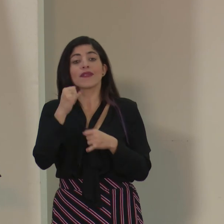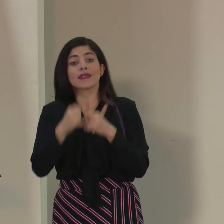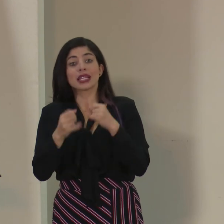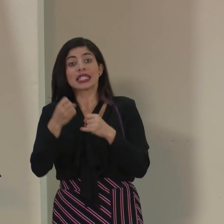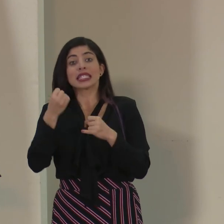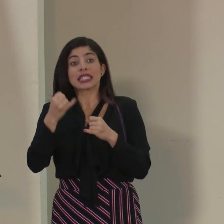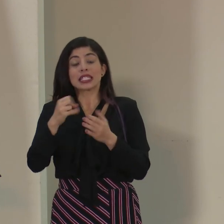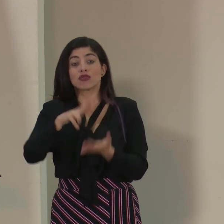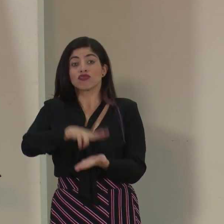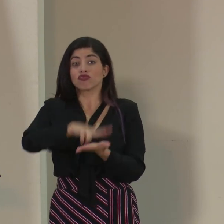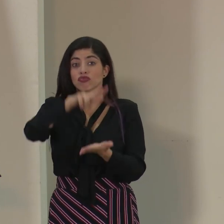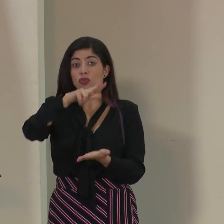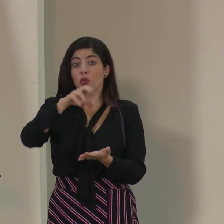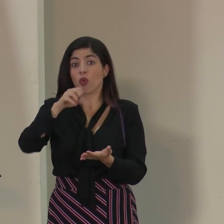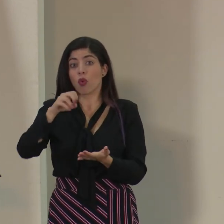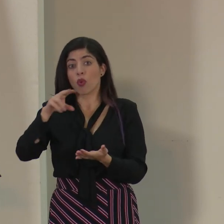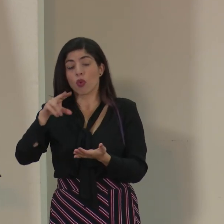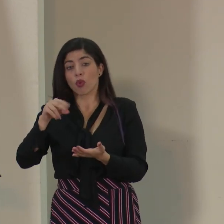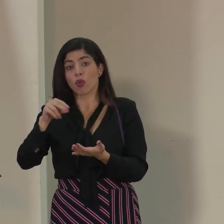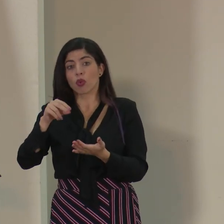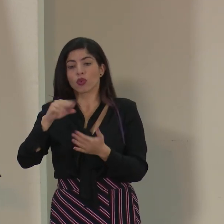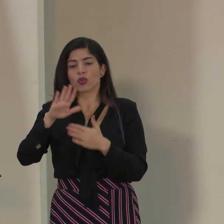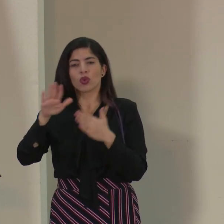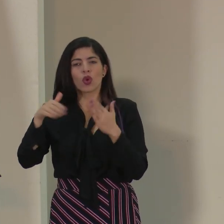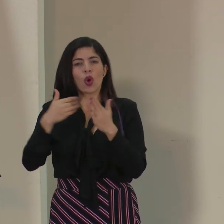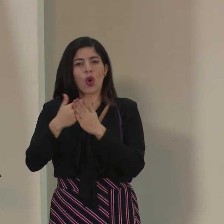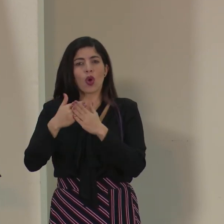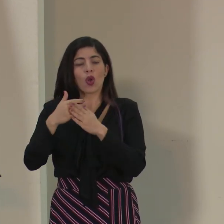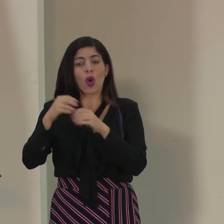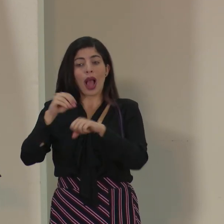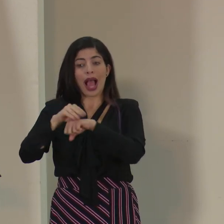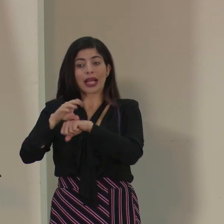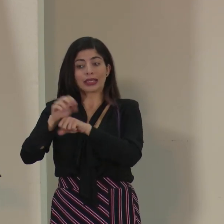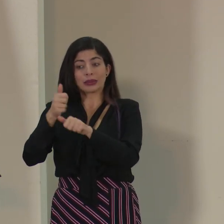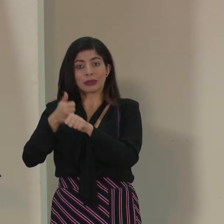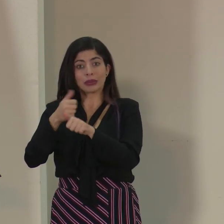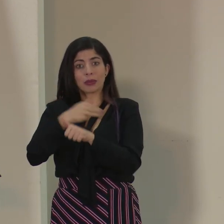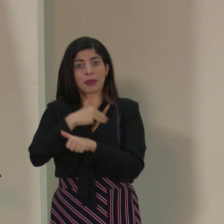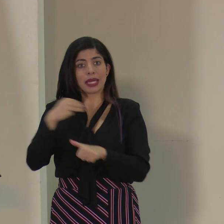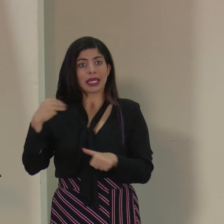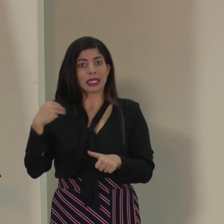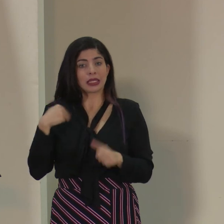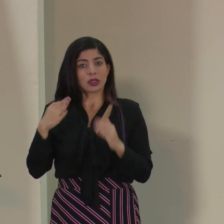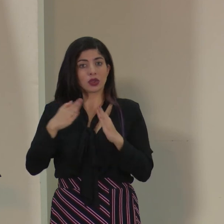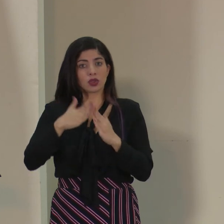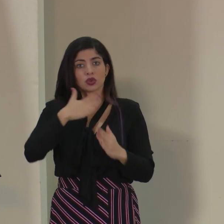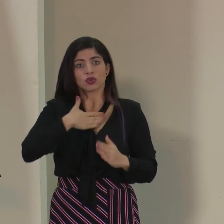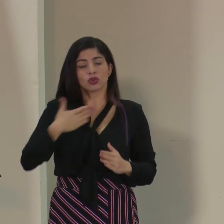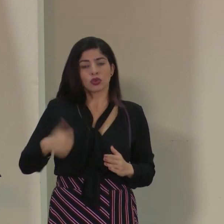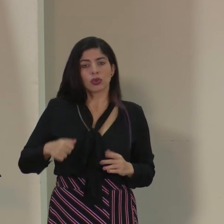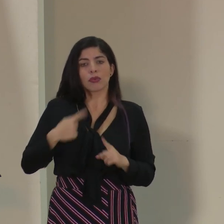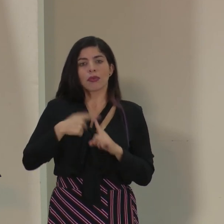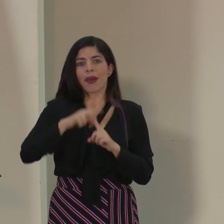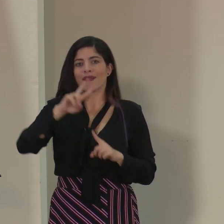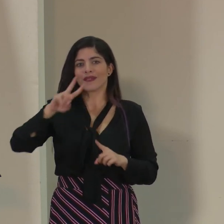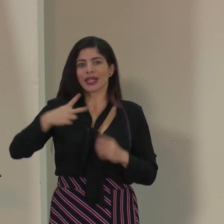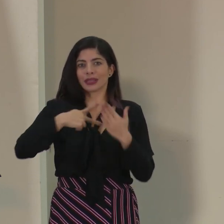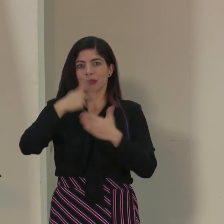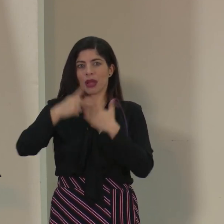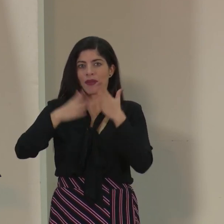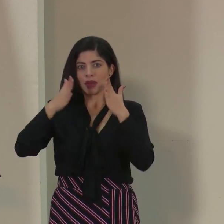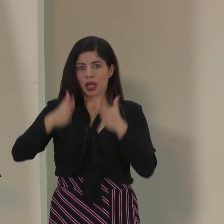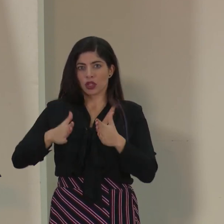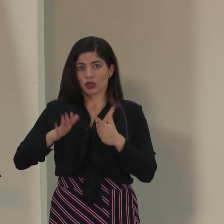están ratificados todos los asesores, el mismo ministro de la Presidencia y el vice de planificación